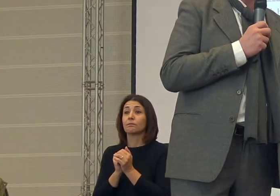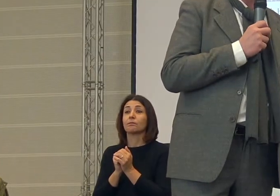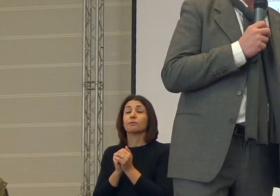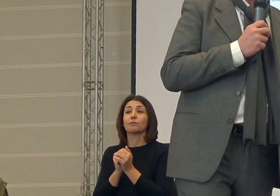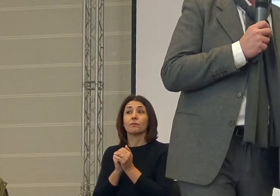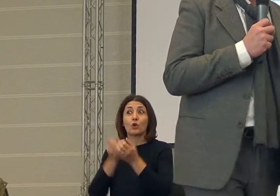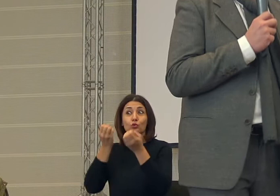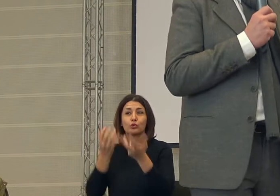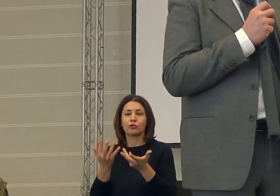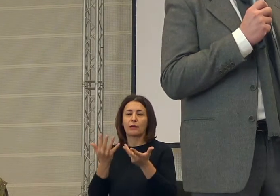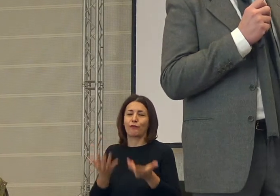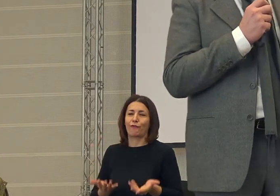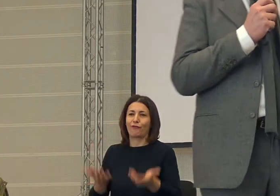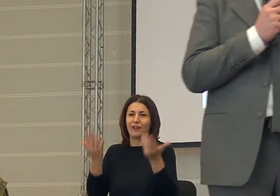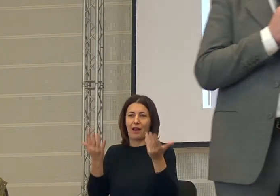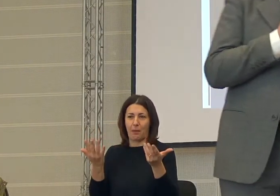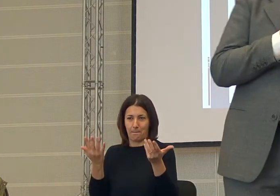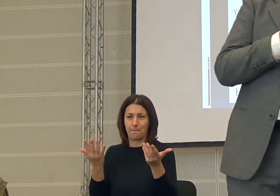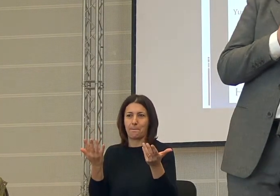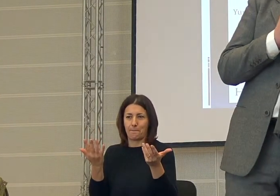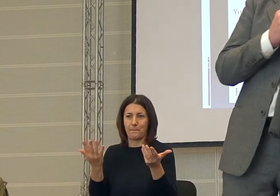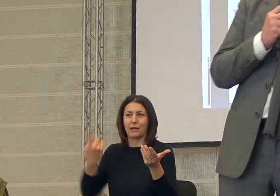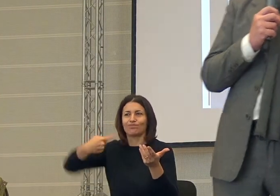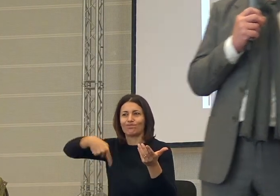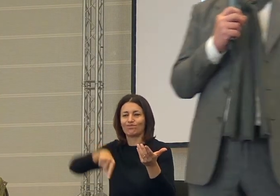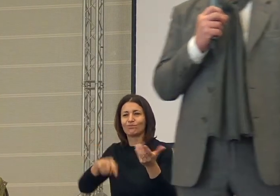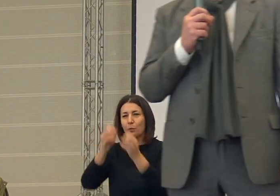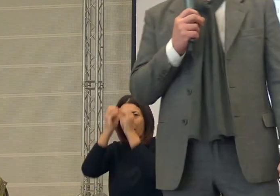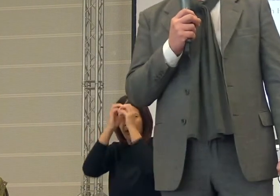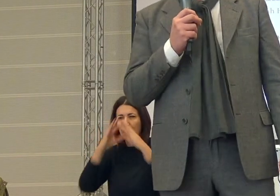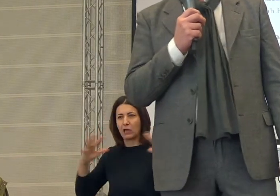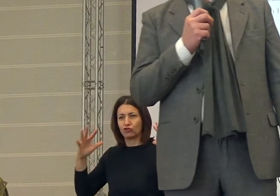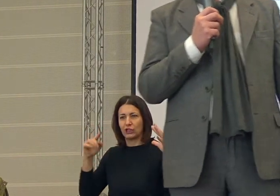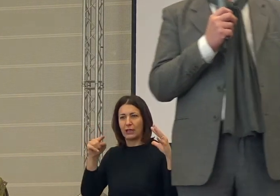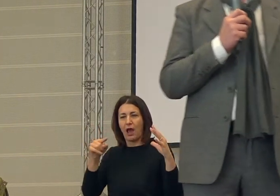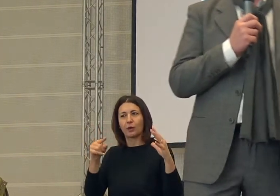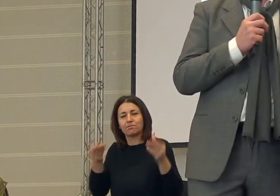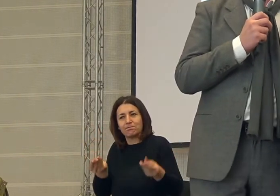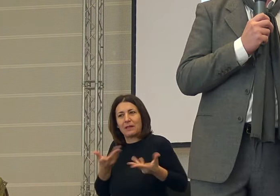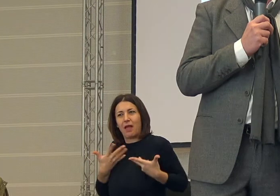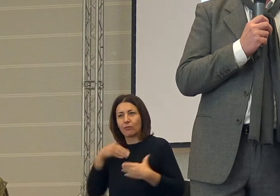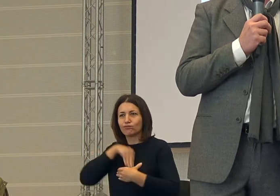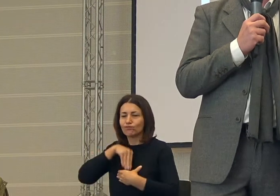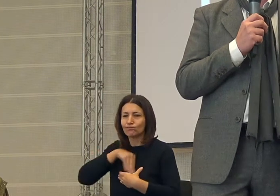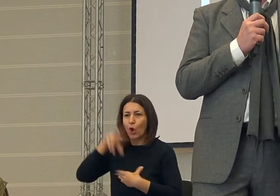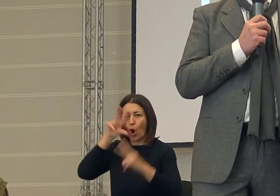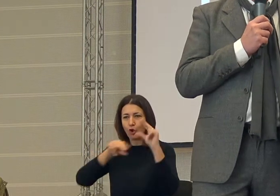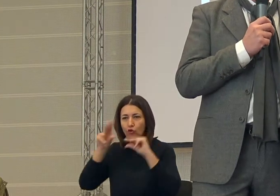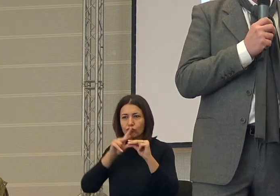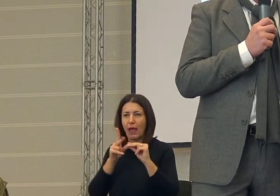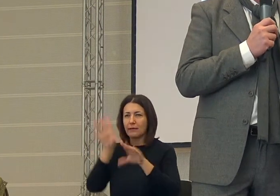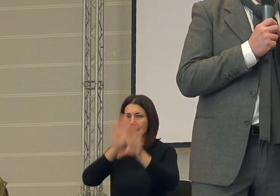stato straordinario per la costruzione del nostro immaginario collettivo, per la conoscenza, per l'apprendimento